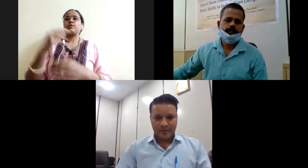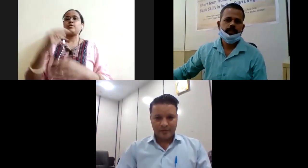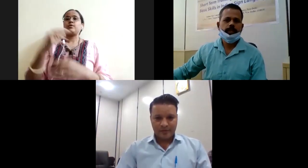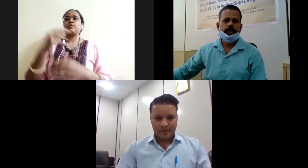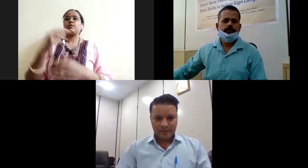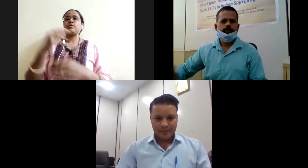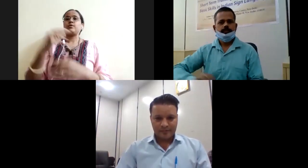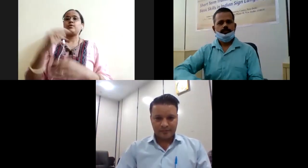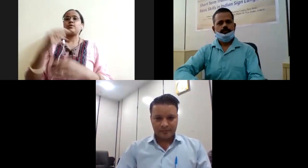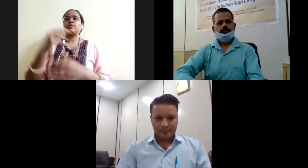धन्यवाद